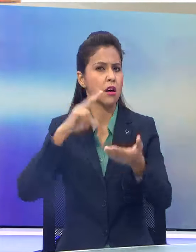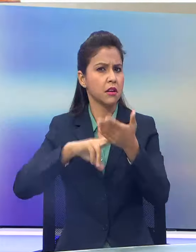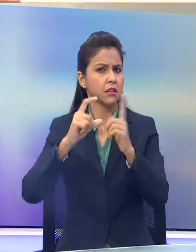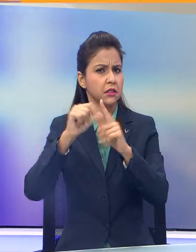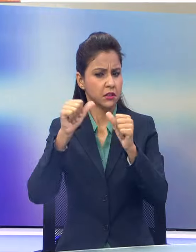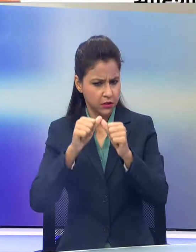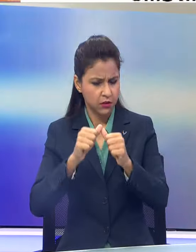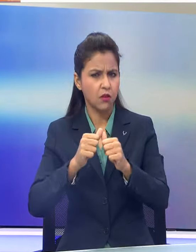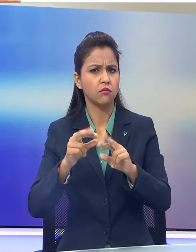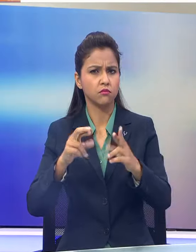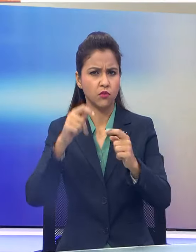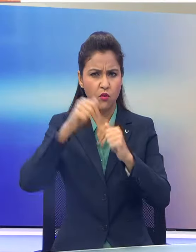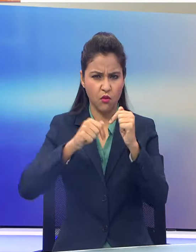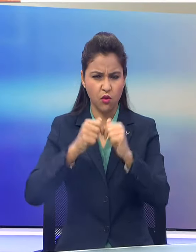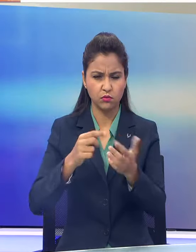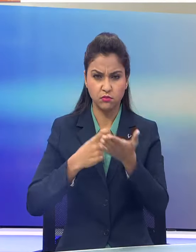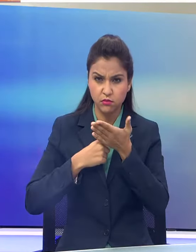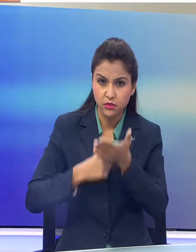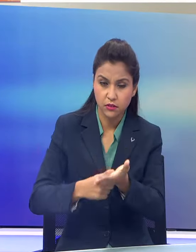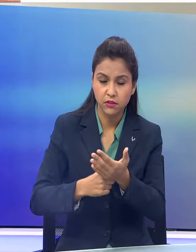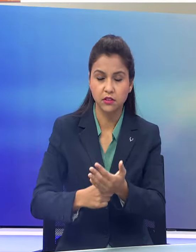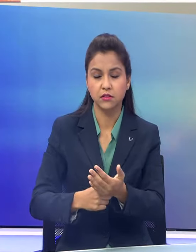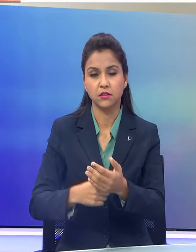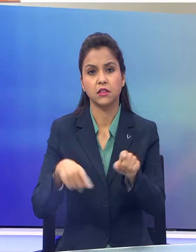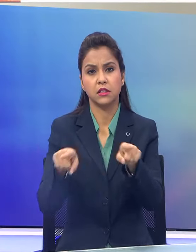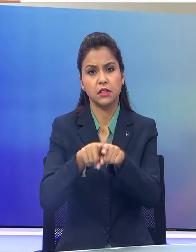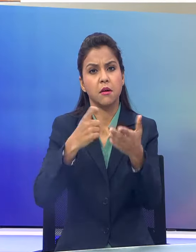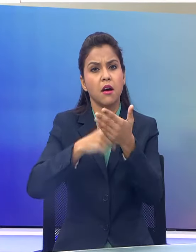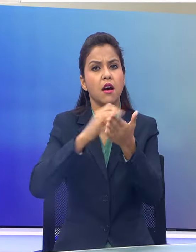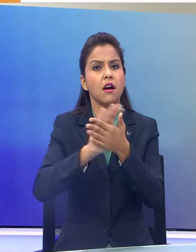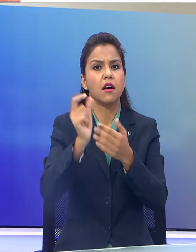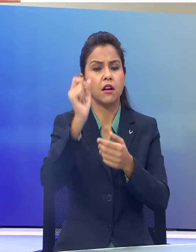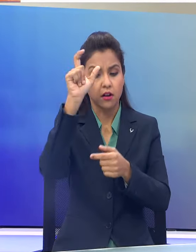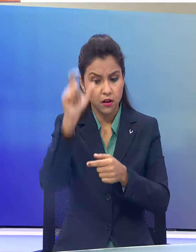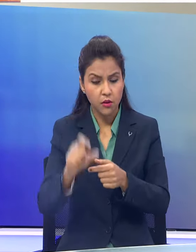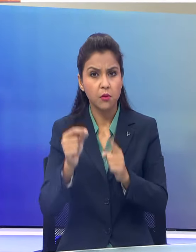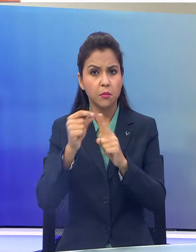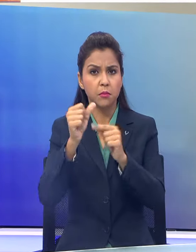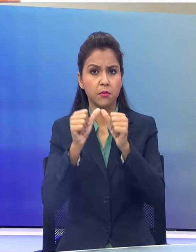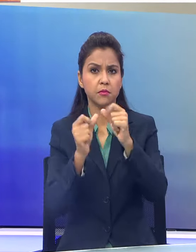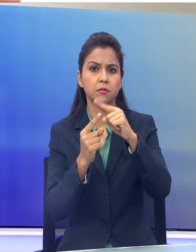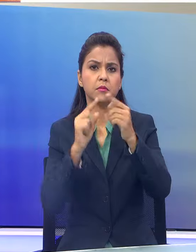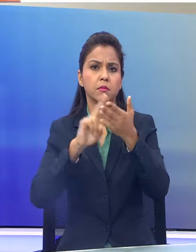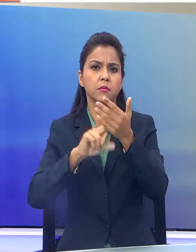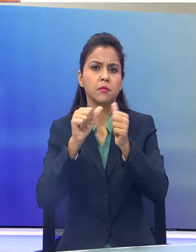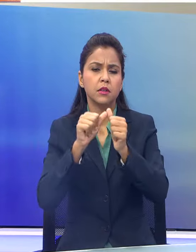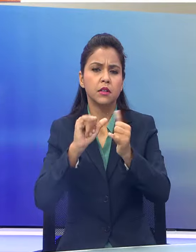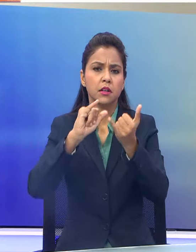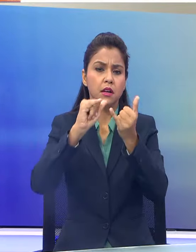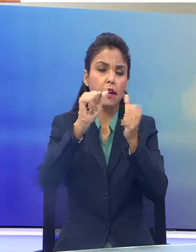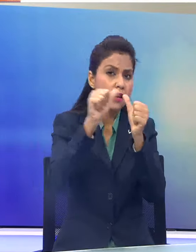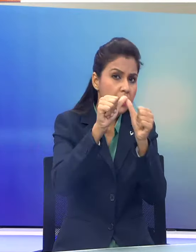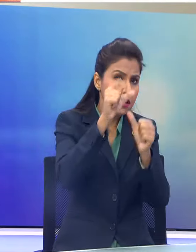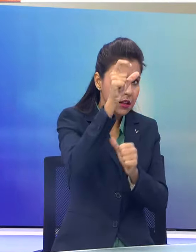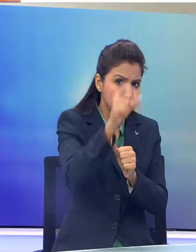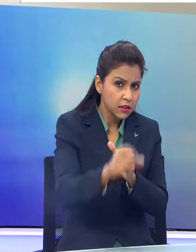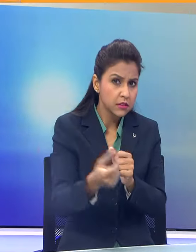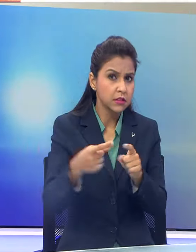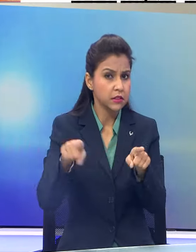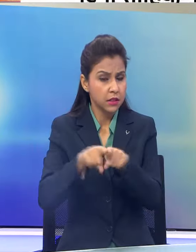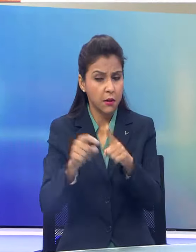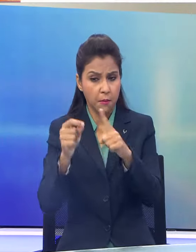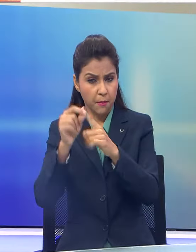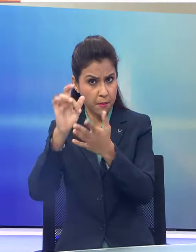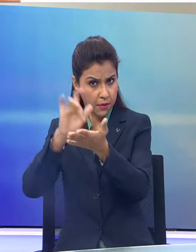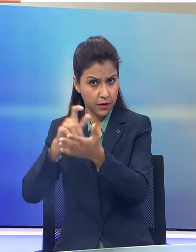के लिए वोट की अपील करेंगे राहुल गांधी पटना साहिब से कॉंग्रेस उमीद्वार अंशुल अभीजीत और पाथली पुत्र